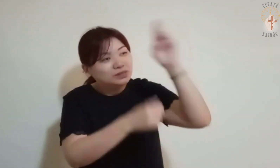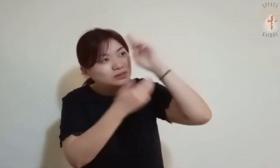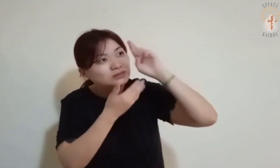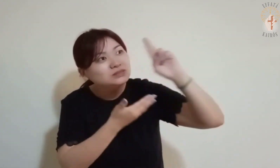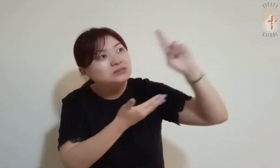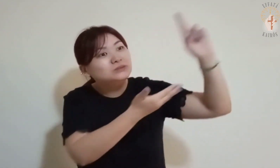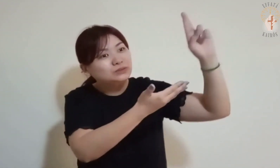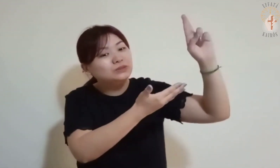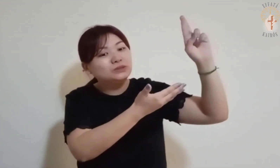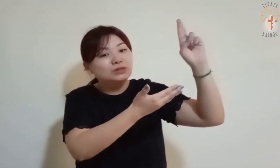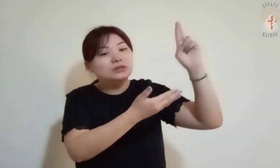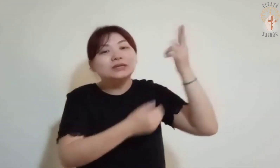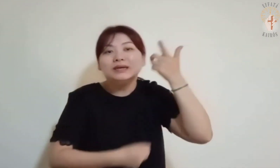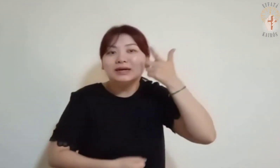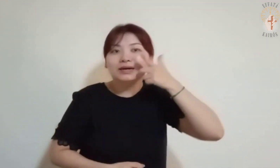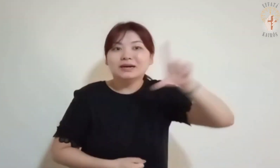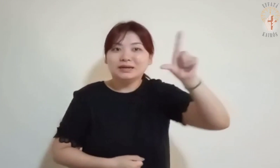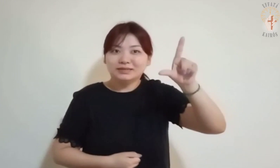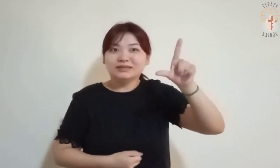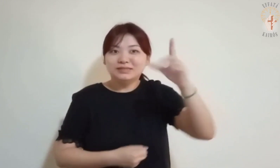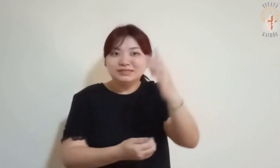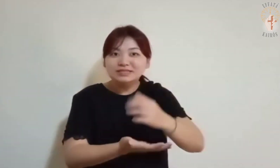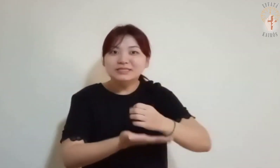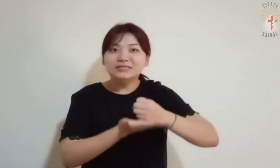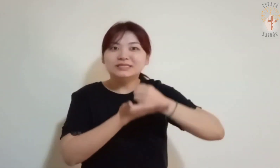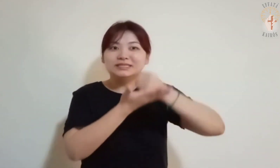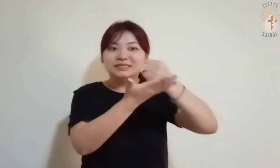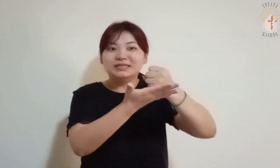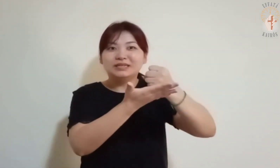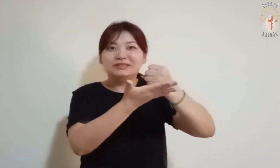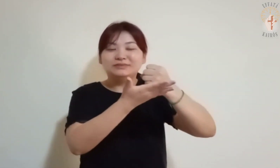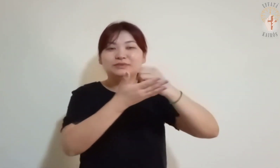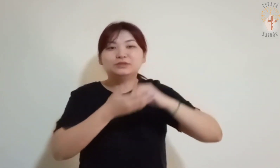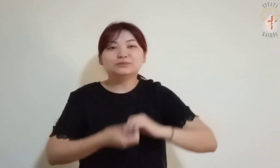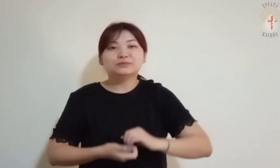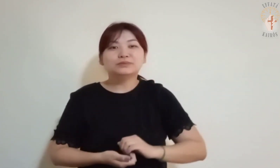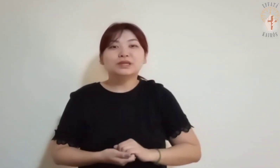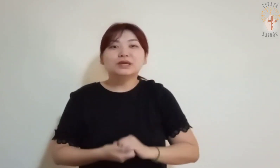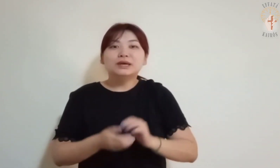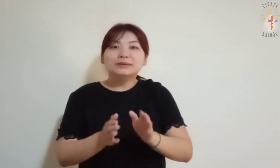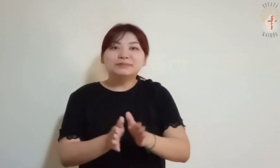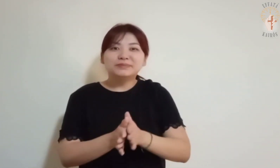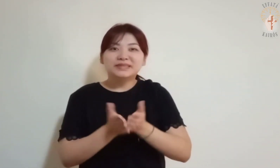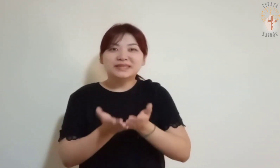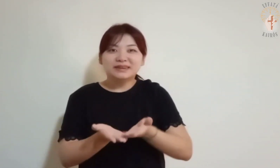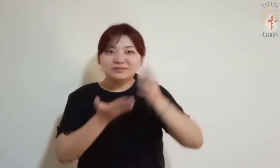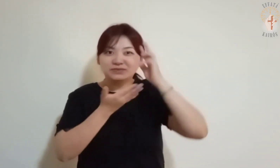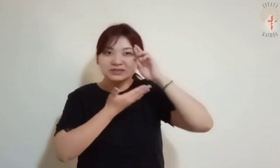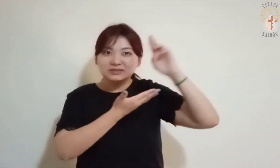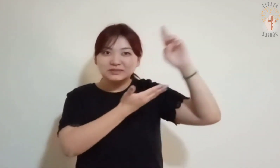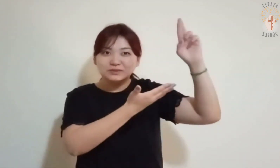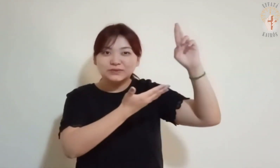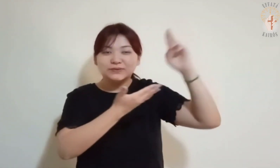do Senhor Será salvo Palavra do Senhor